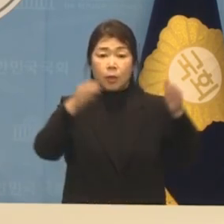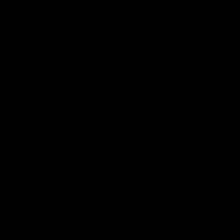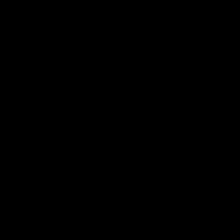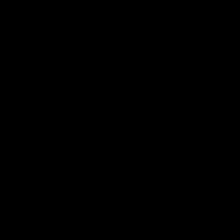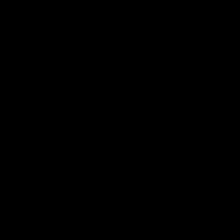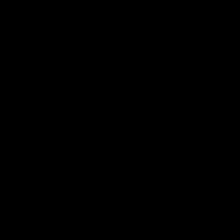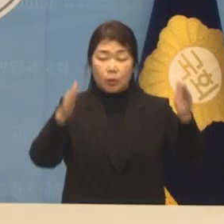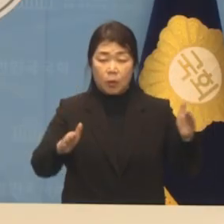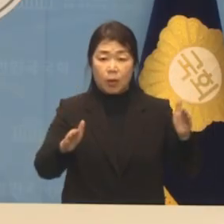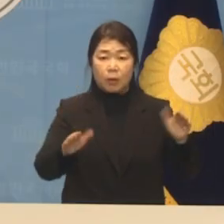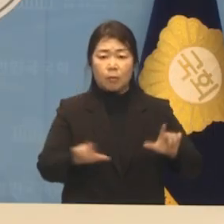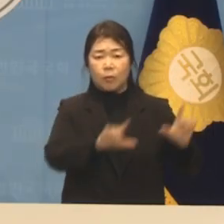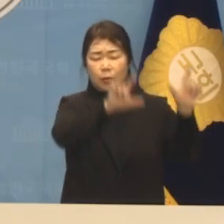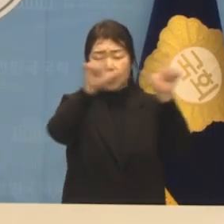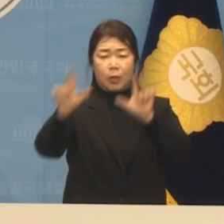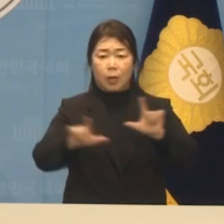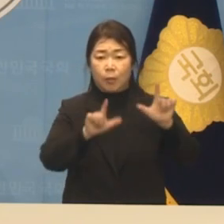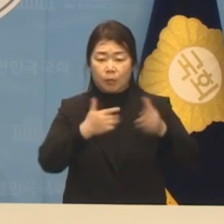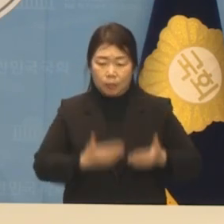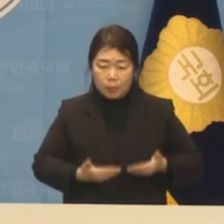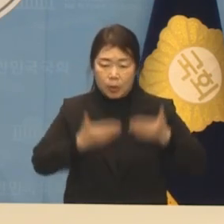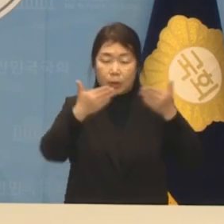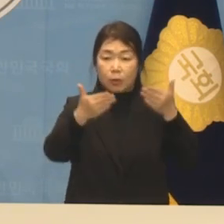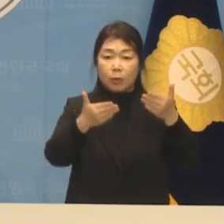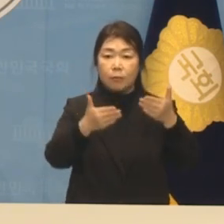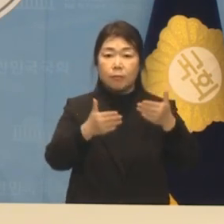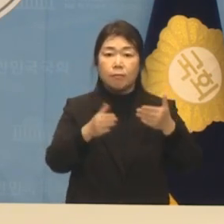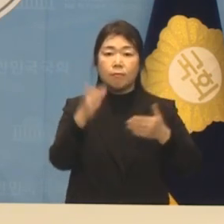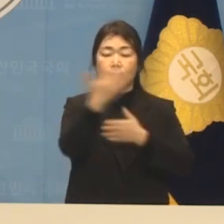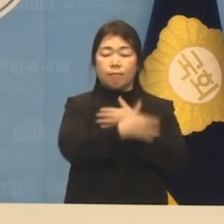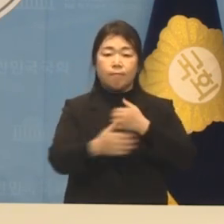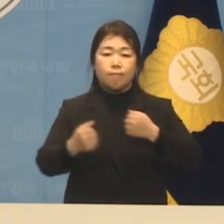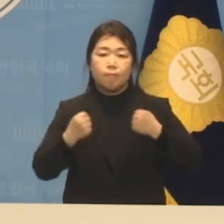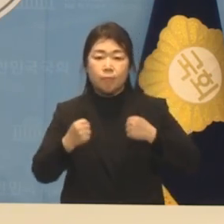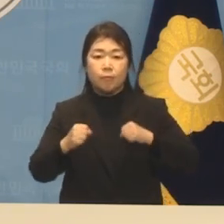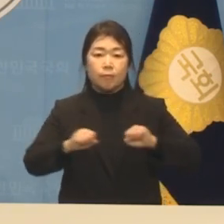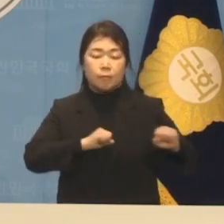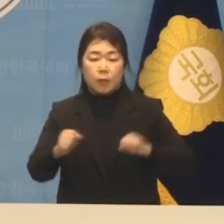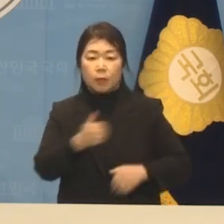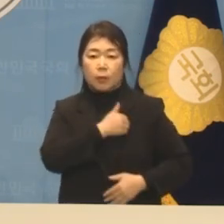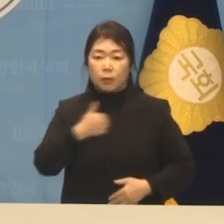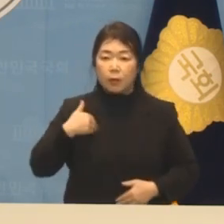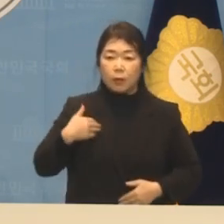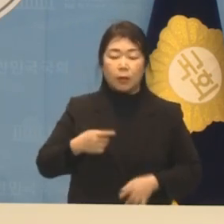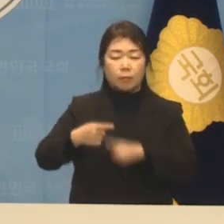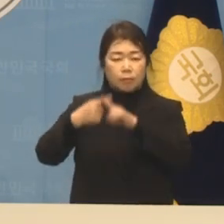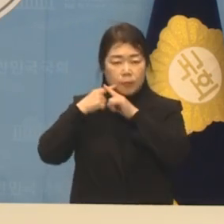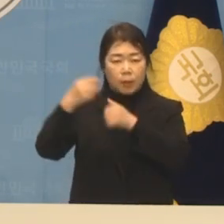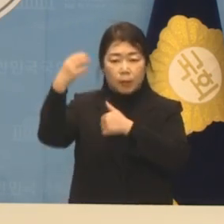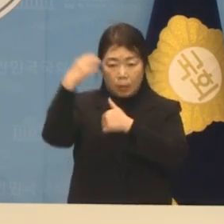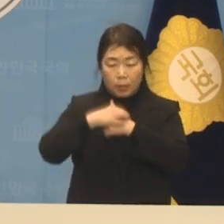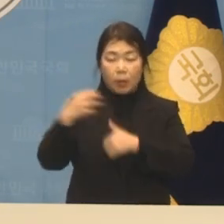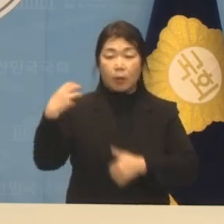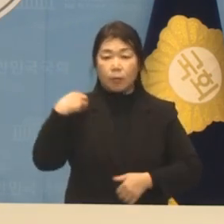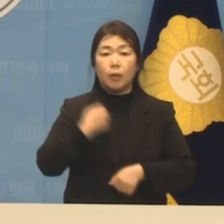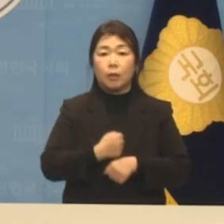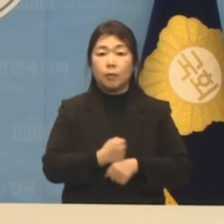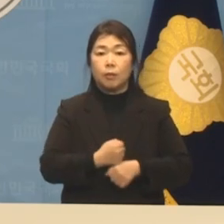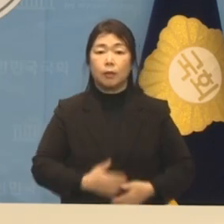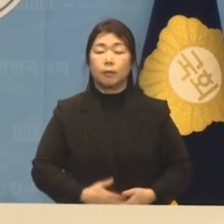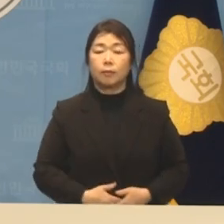삶을 걸고서라도 씩씩하고 당당하게 감당하겠습니다. 지난